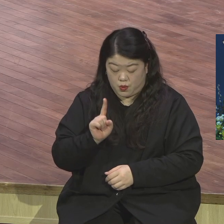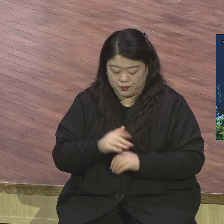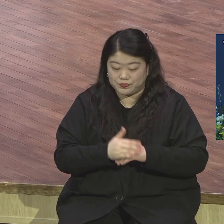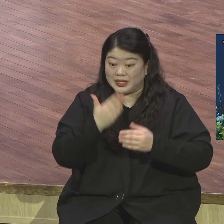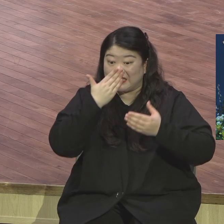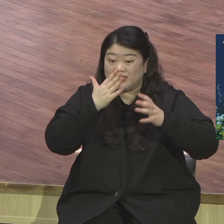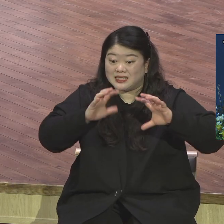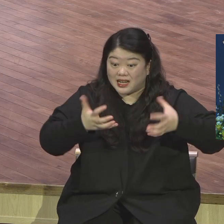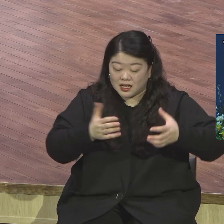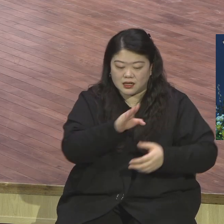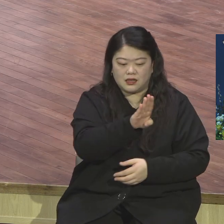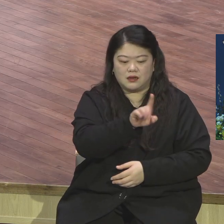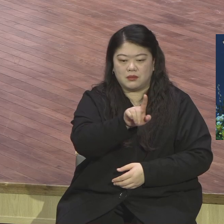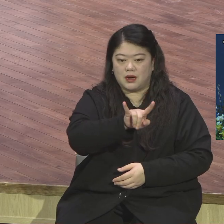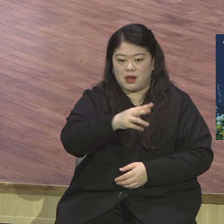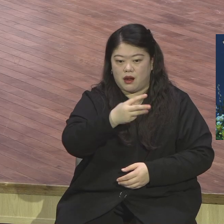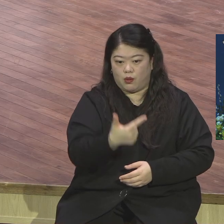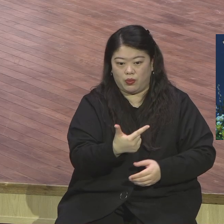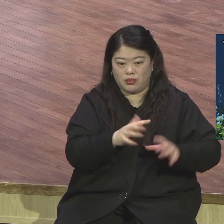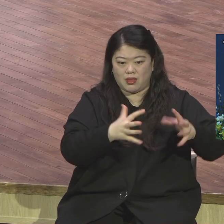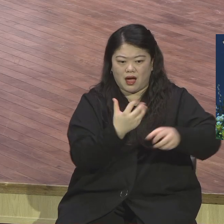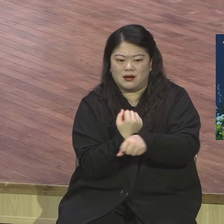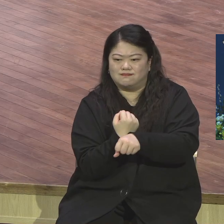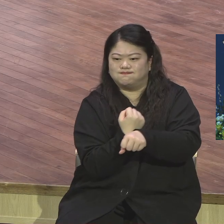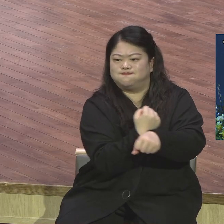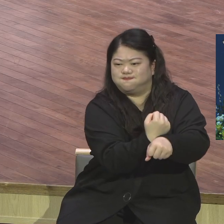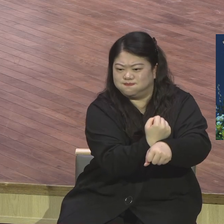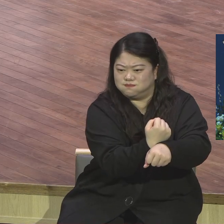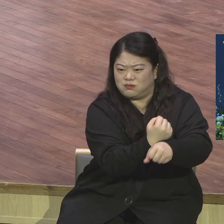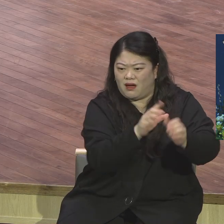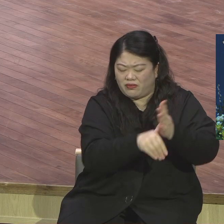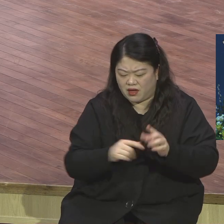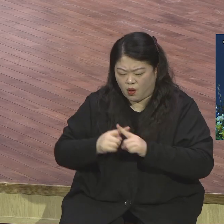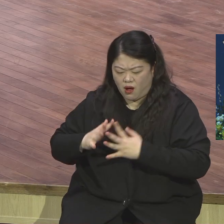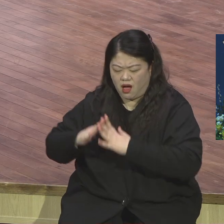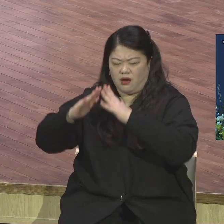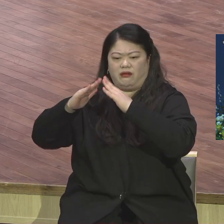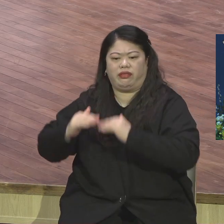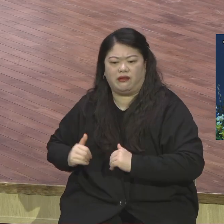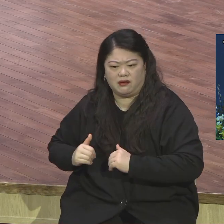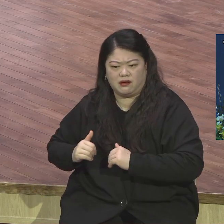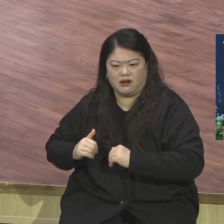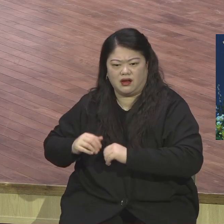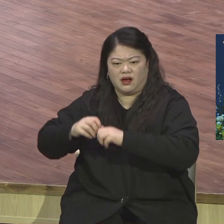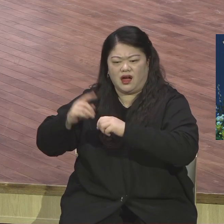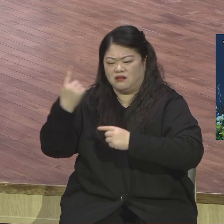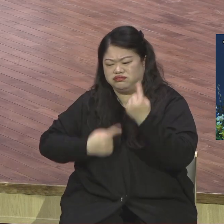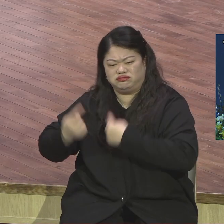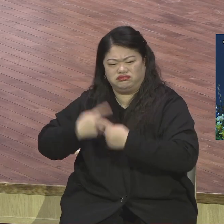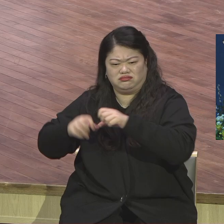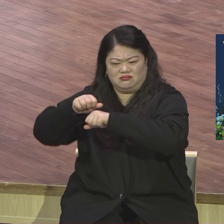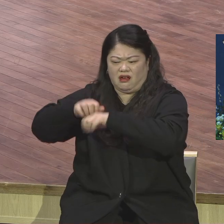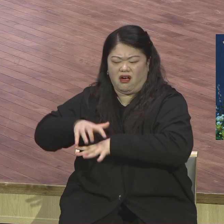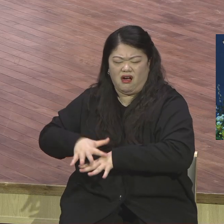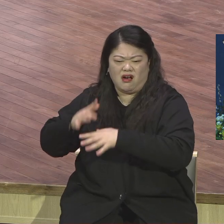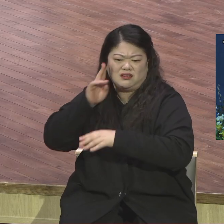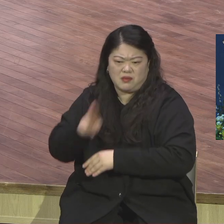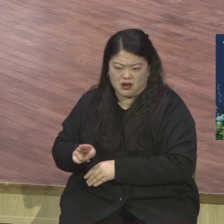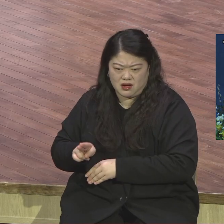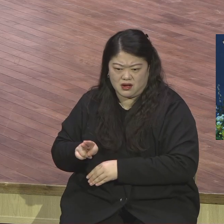시작하니까 같은 이스라엘 사람이잖아요. 북쪽에 있는 사마리아인들이 와가지고 자신들도